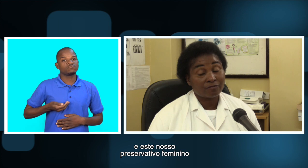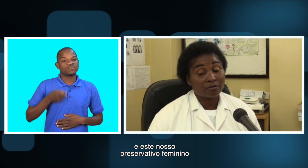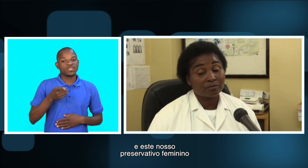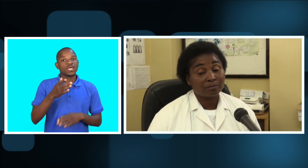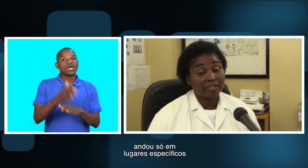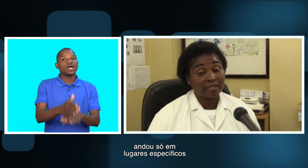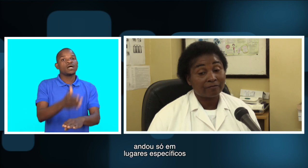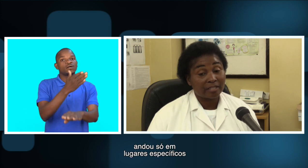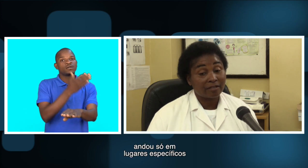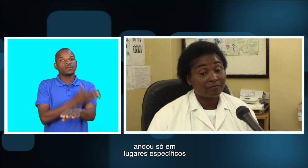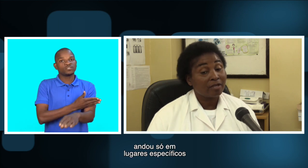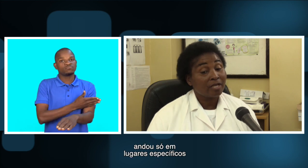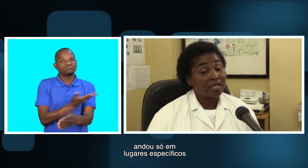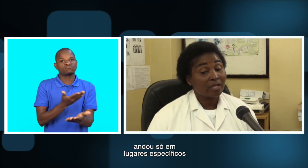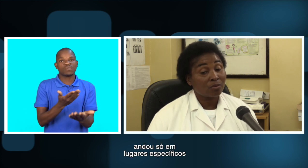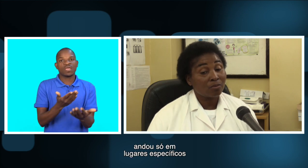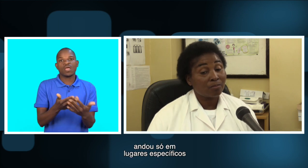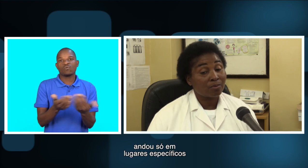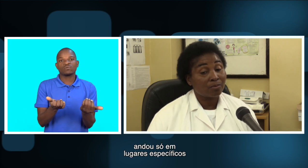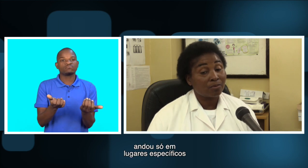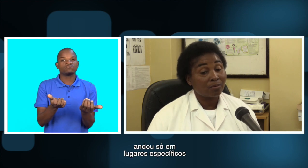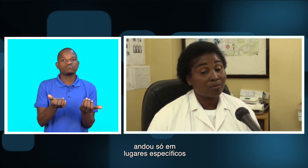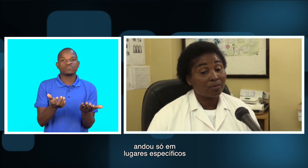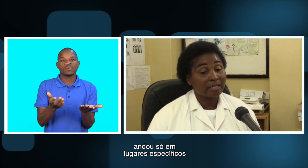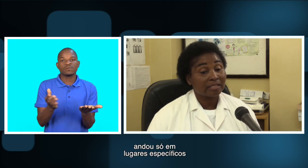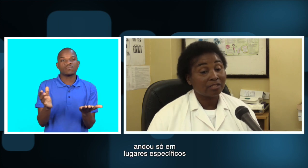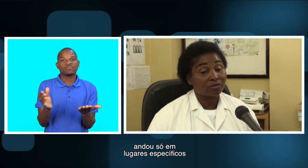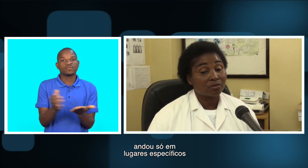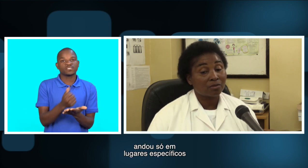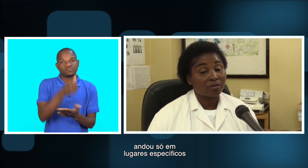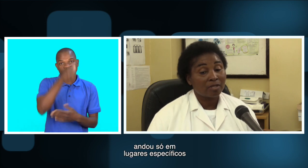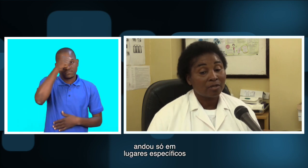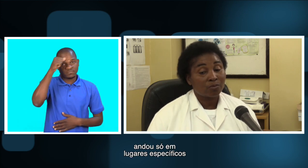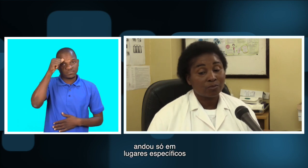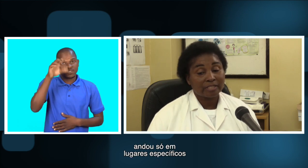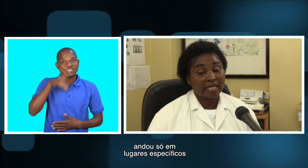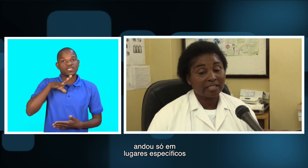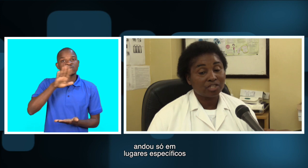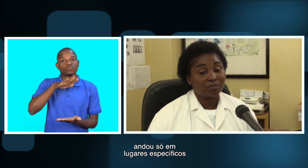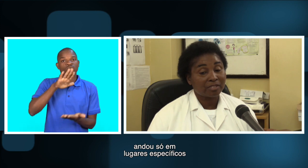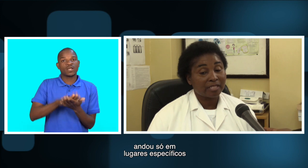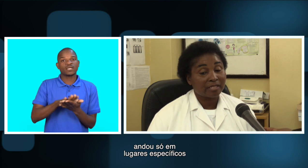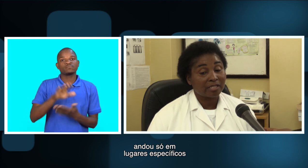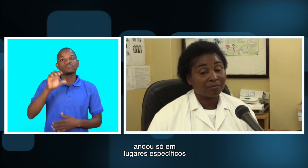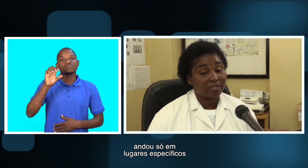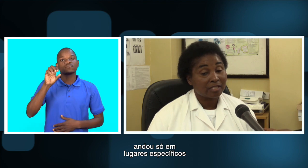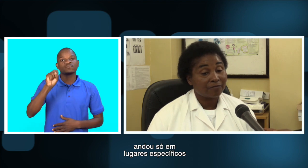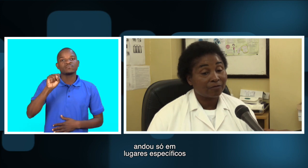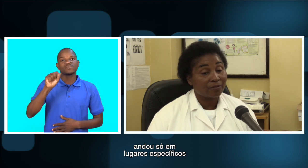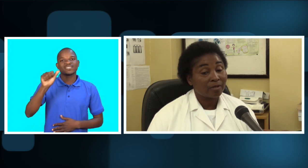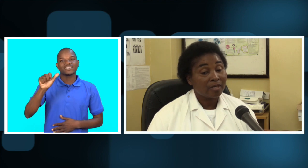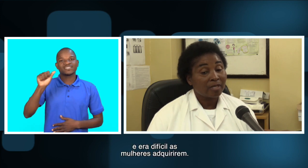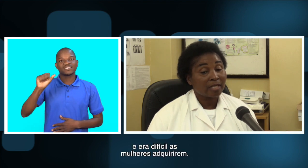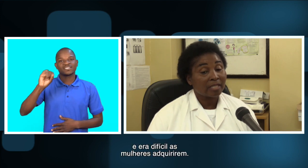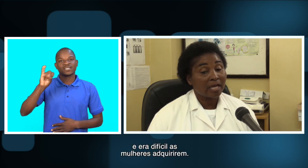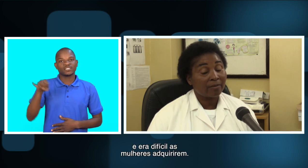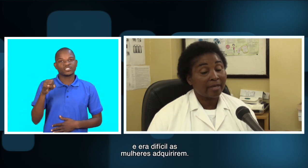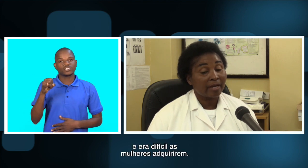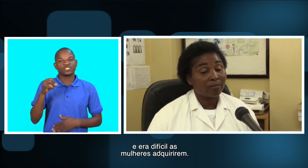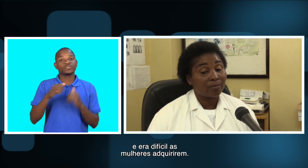foi um preservativo que andou um pouco assim só nos sais específicos. Então, era um